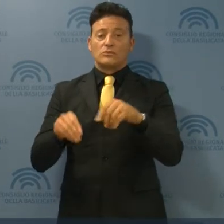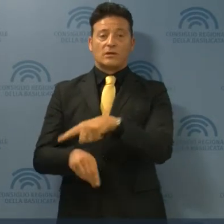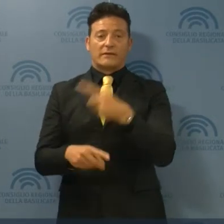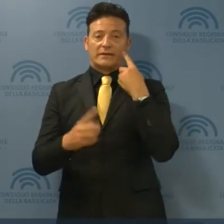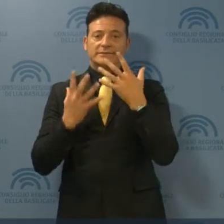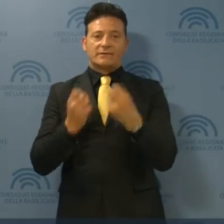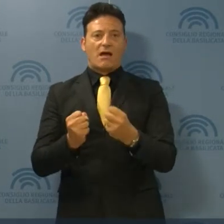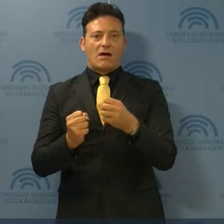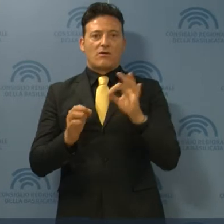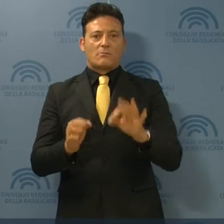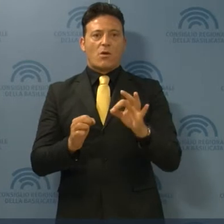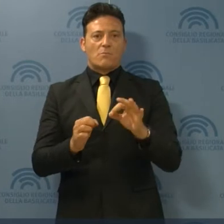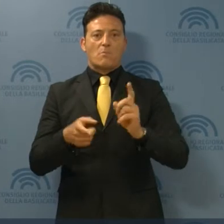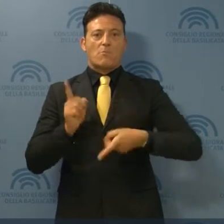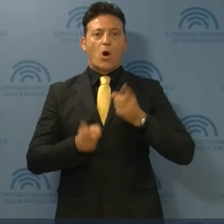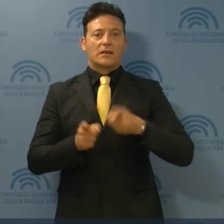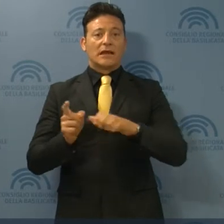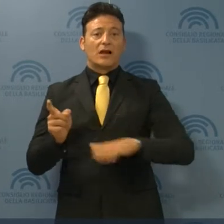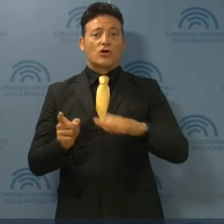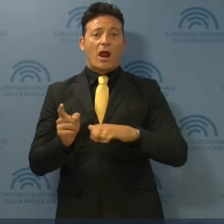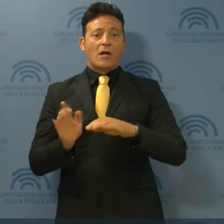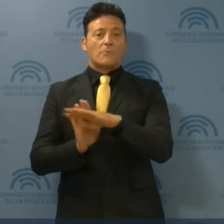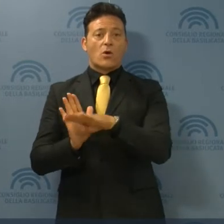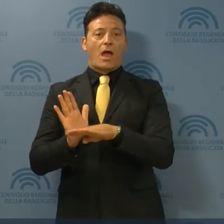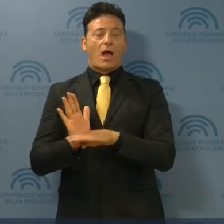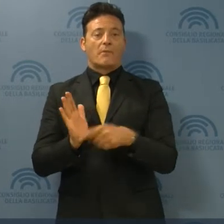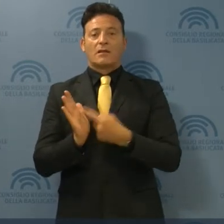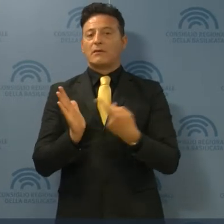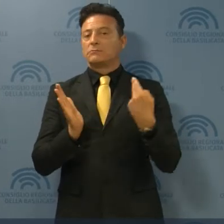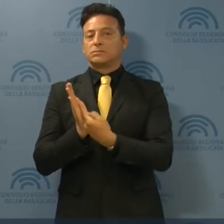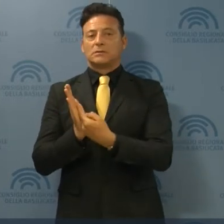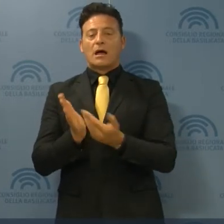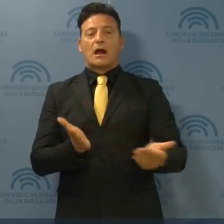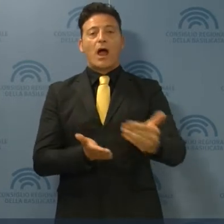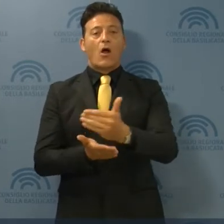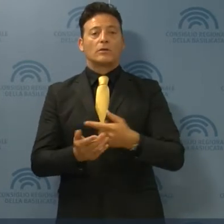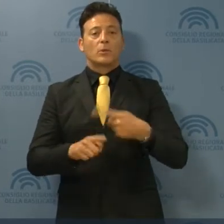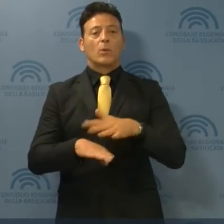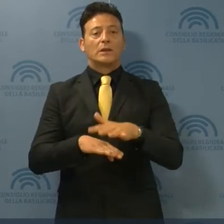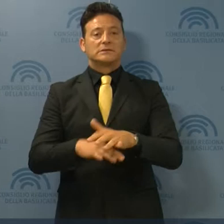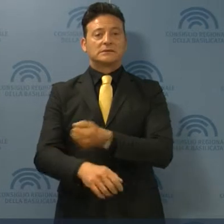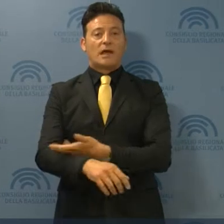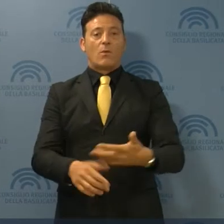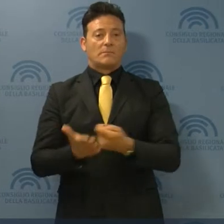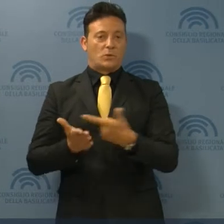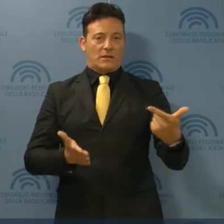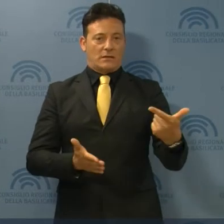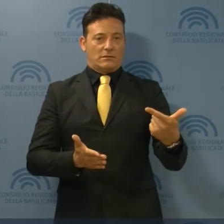per rimettere al centro delle politiche regionali il tema della raccolta e utilizzo del sangue.